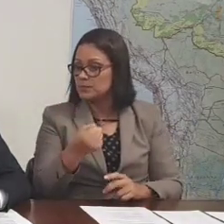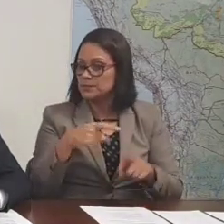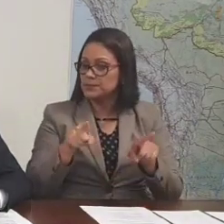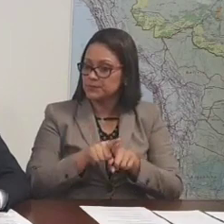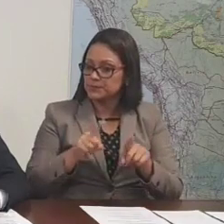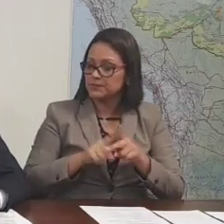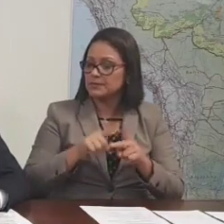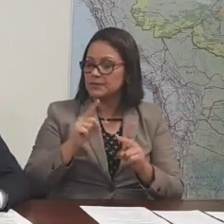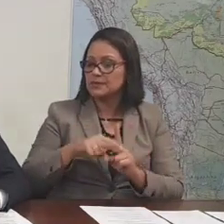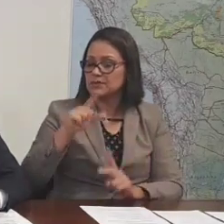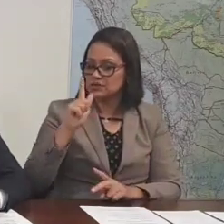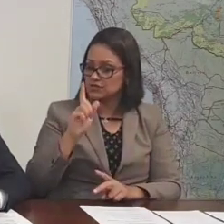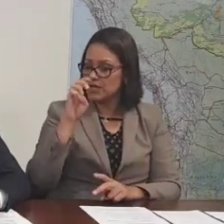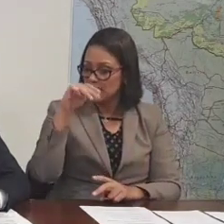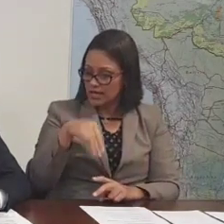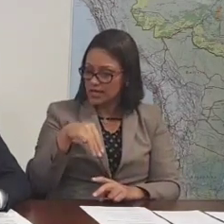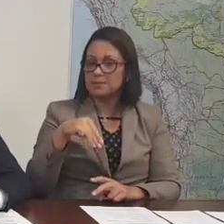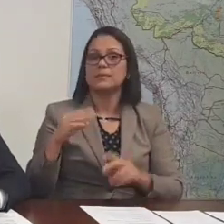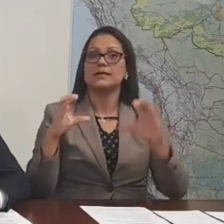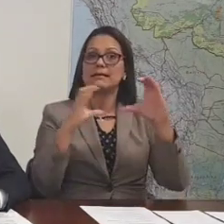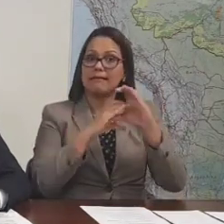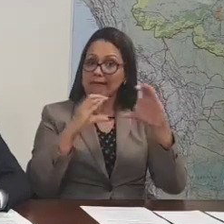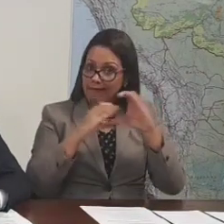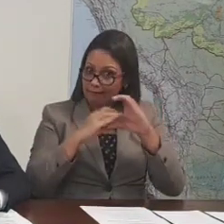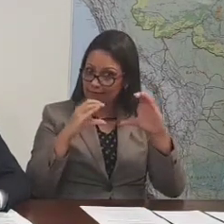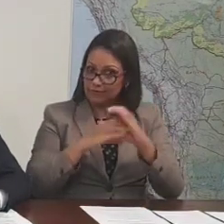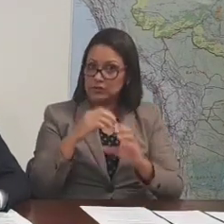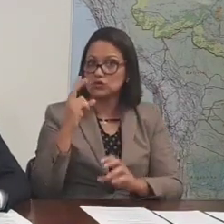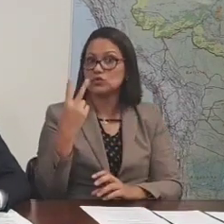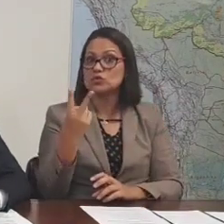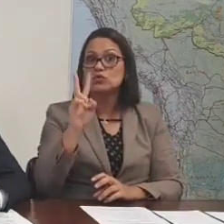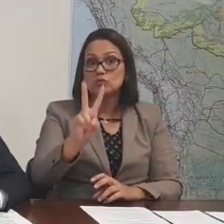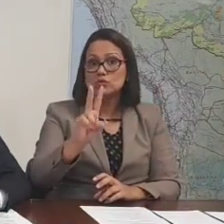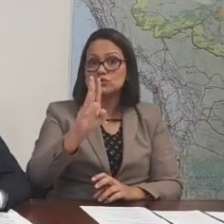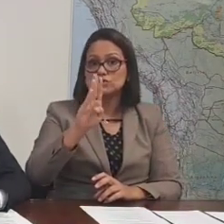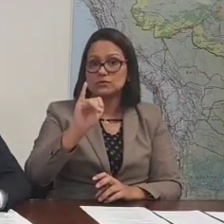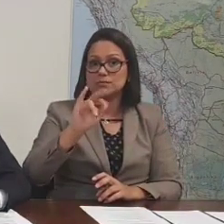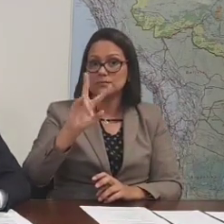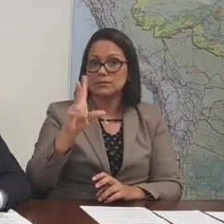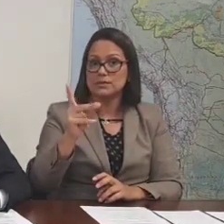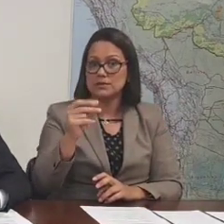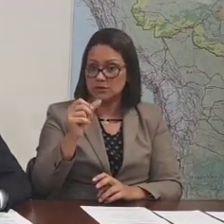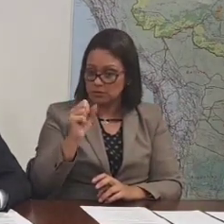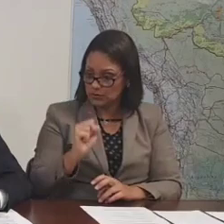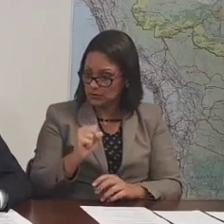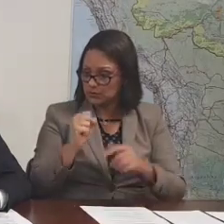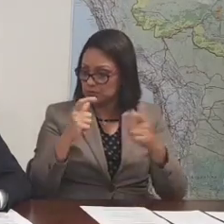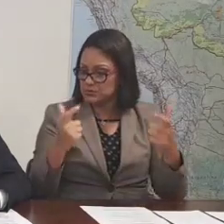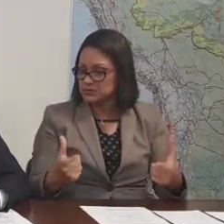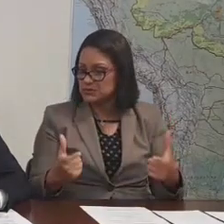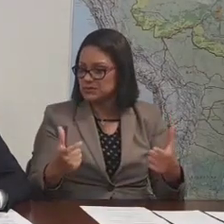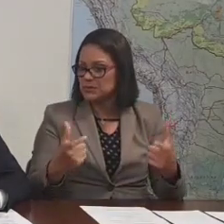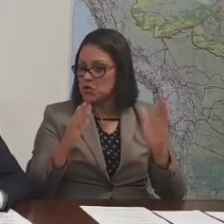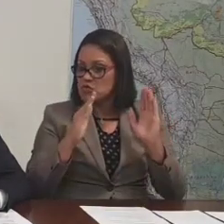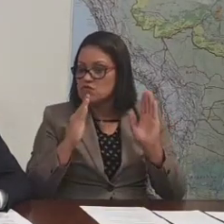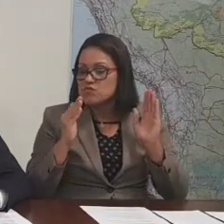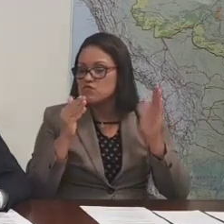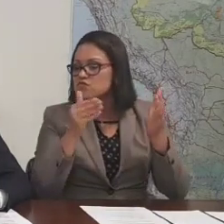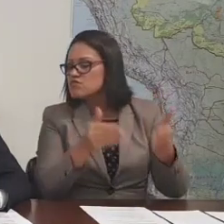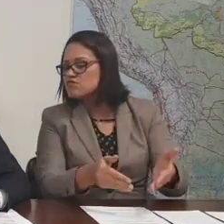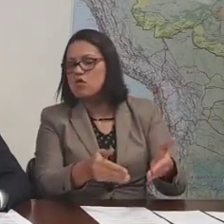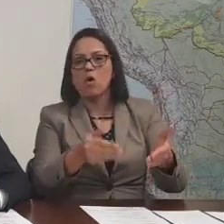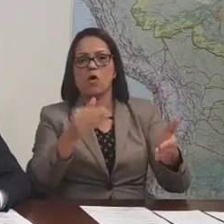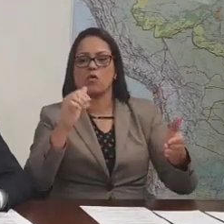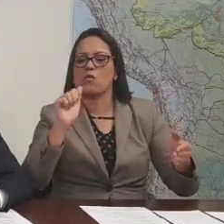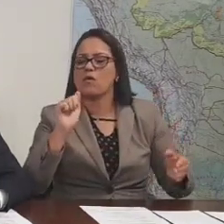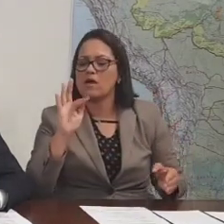paulistas. Carrefour, R 2 bilhões em foco aqui no atacado e